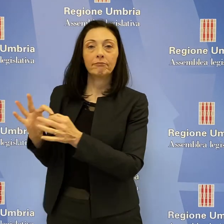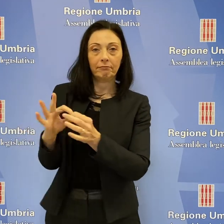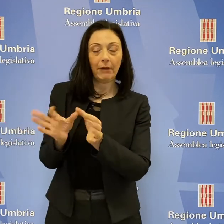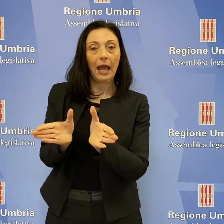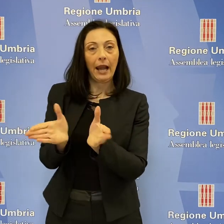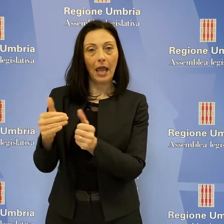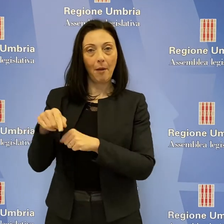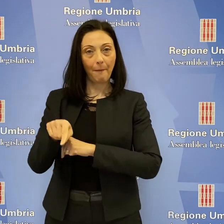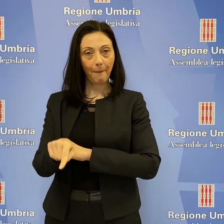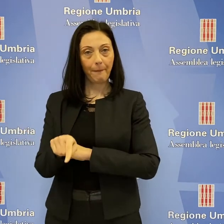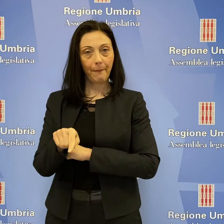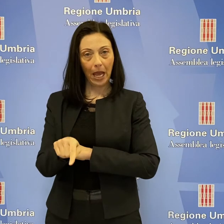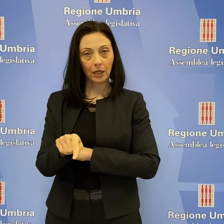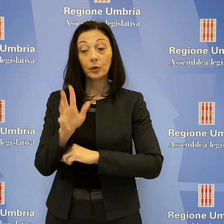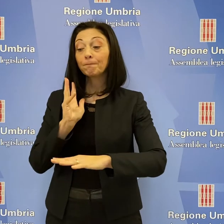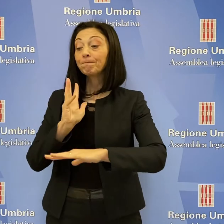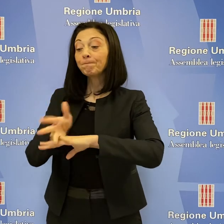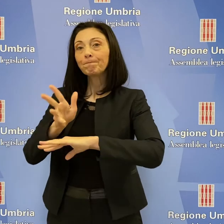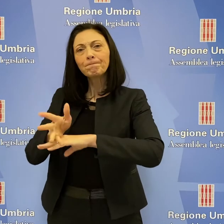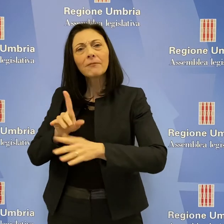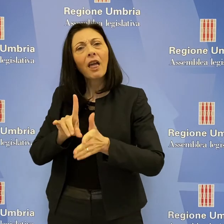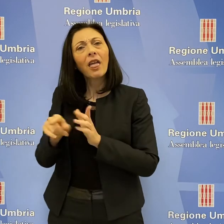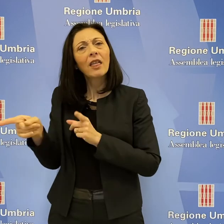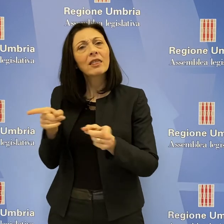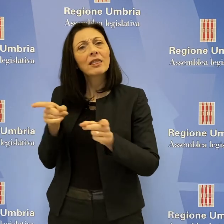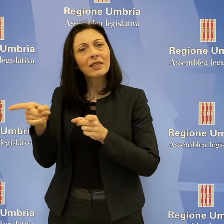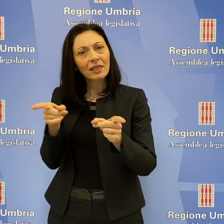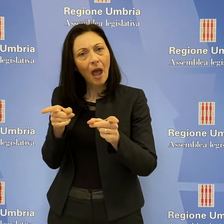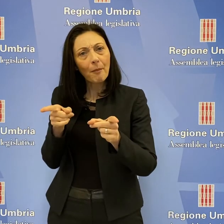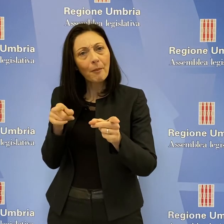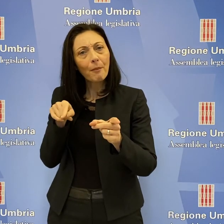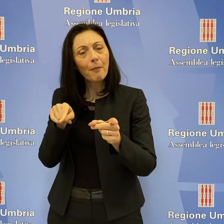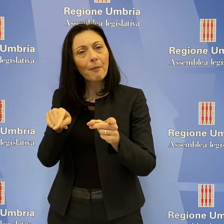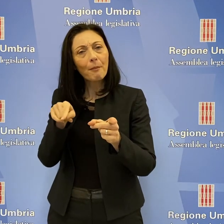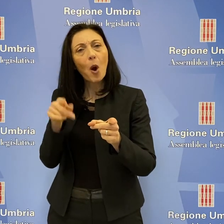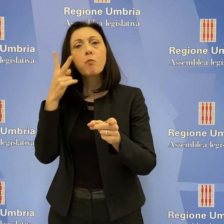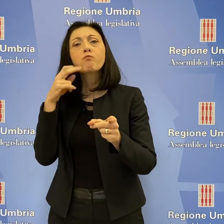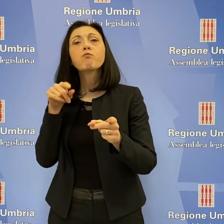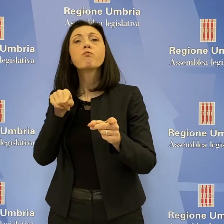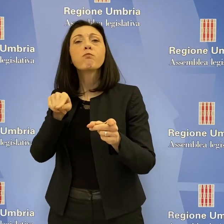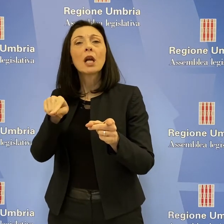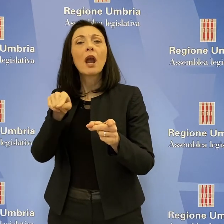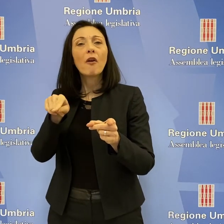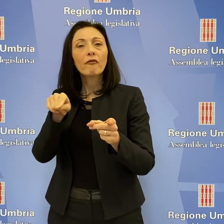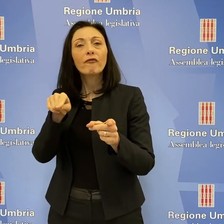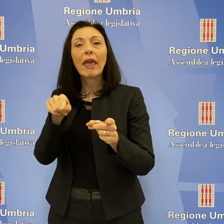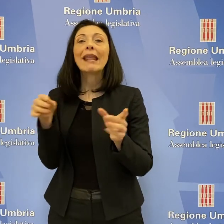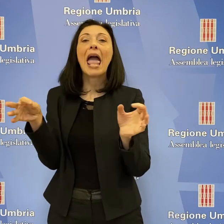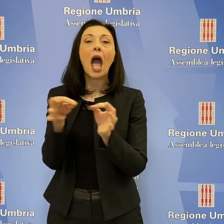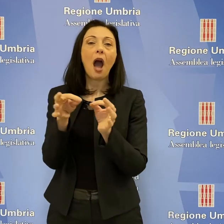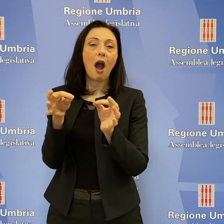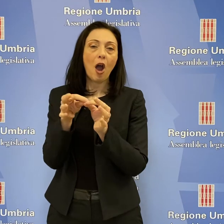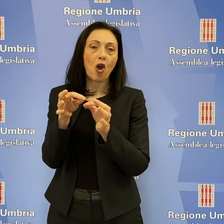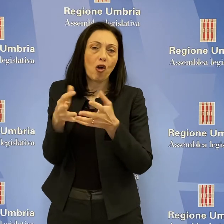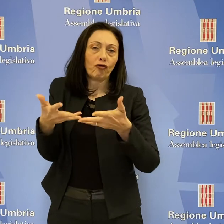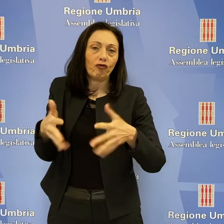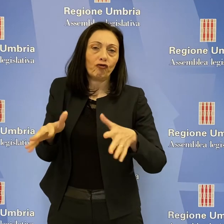reparto. I tempi di attuazione dell'intervento sui reparti di malattie infettive e oncoematologia prevedono la predisposizione di accordi quadro